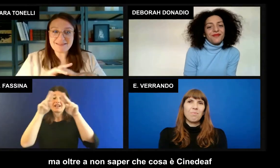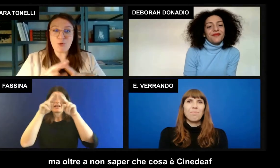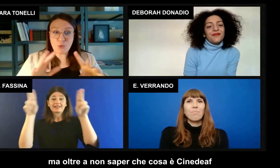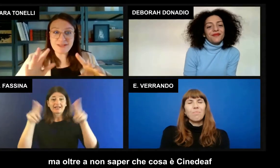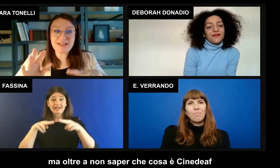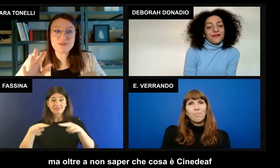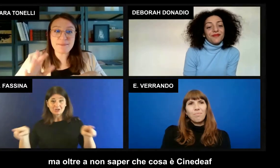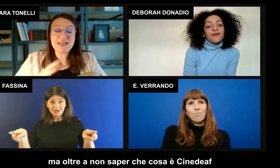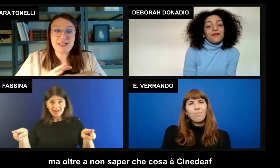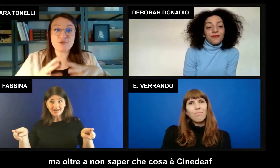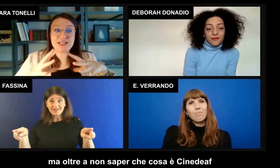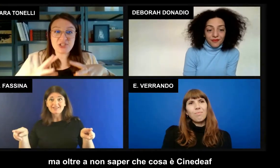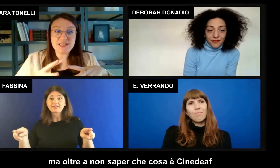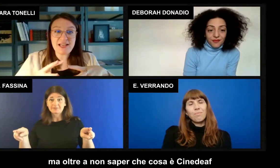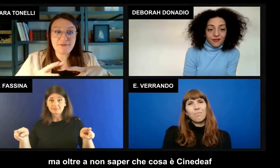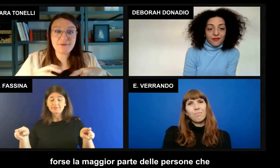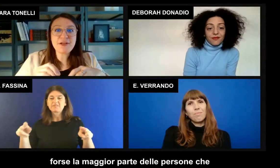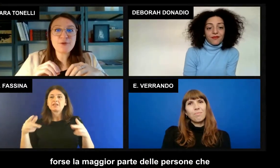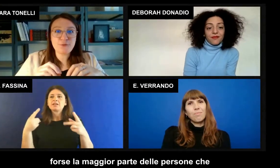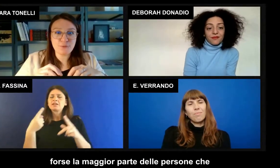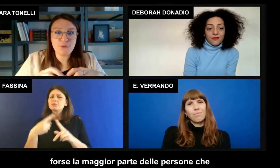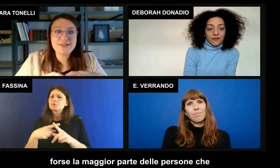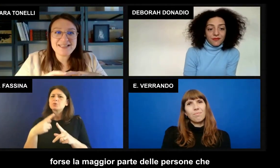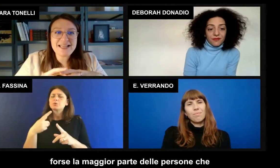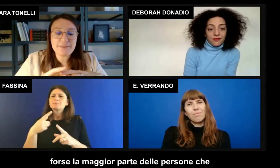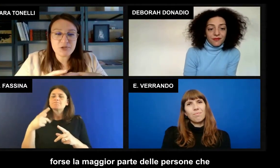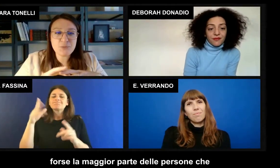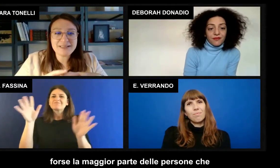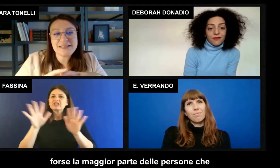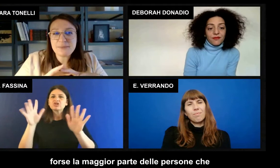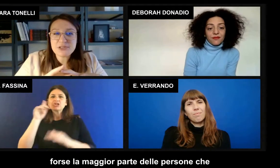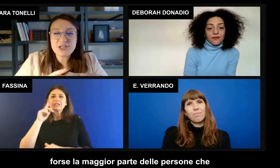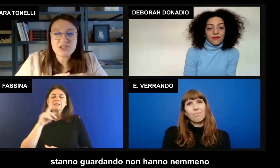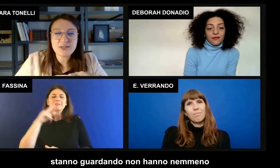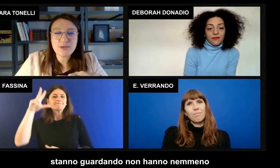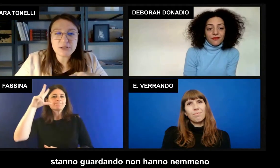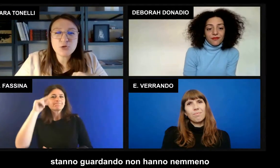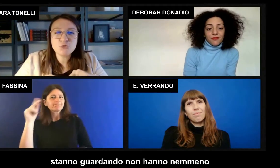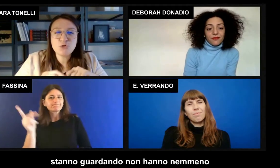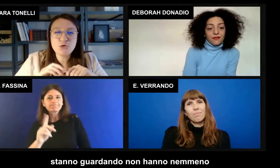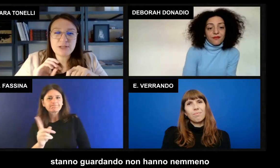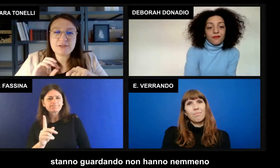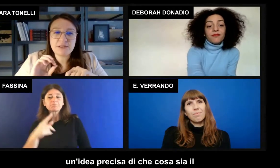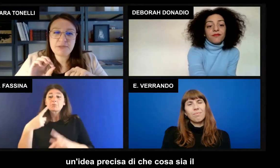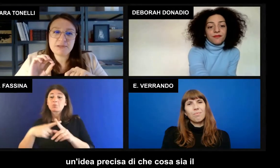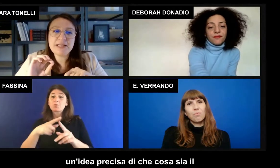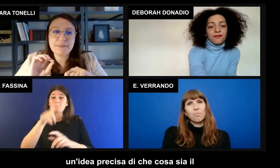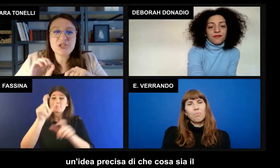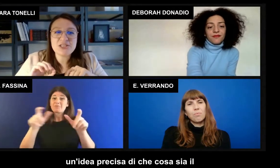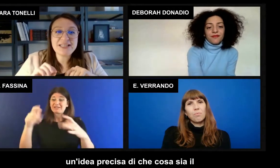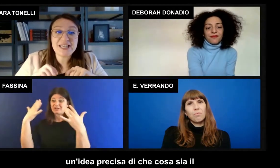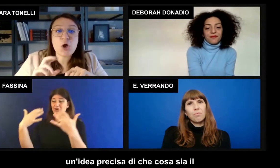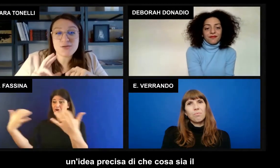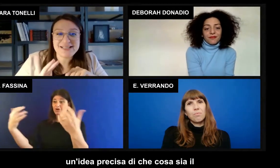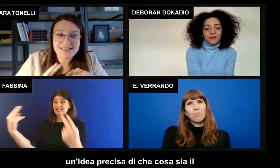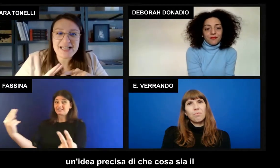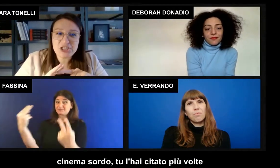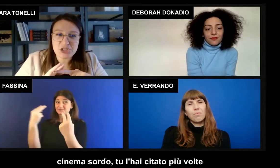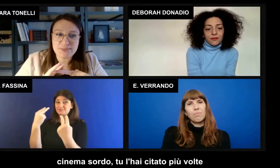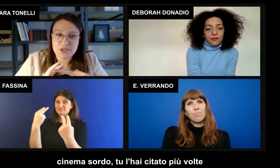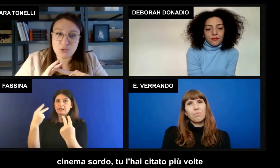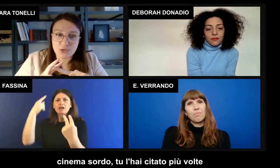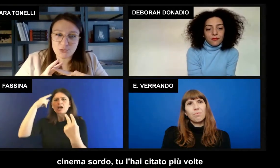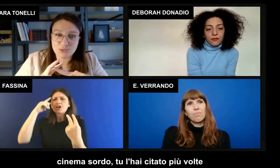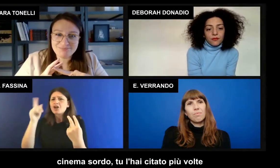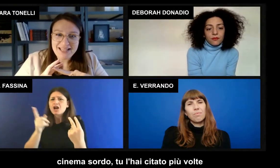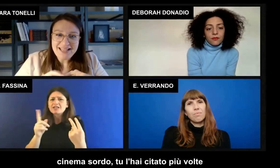ma oltre a non sapere che cos'è Cinedef forse la maggior parte delle persone che ci stanno guardando non hanno nemmeno un'idea precisa di che cosa sia